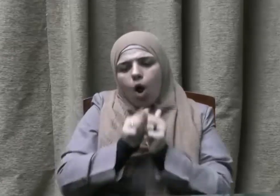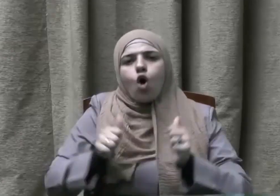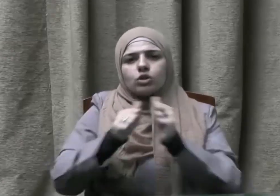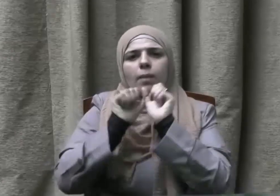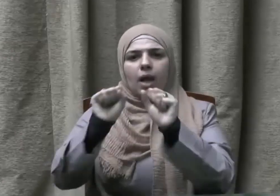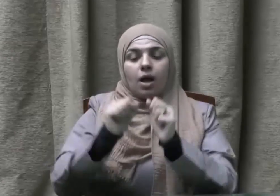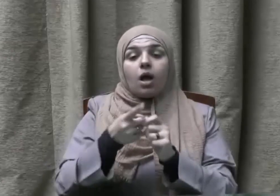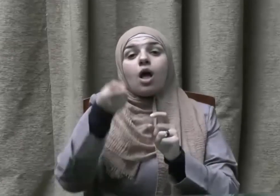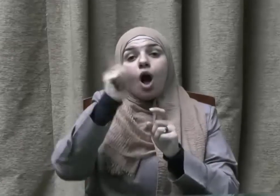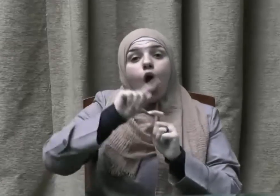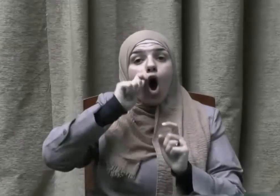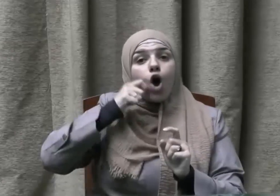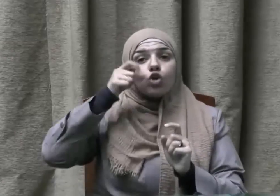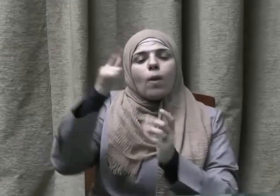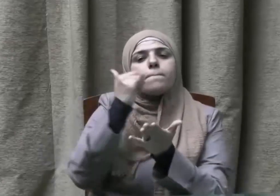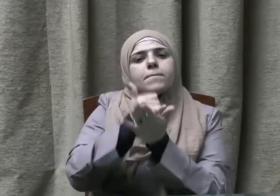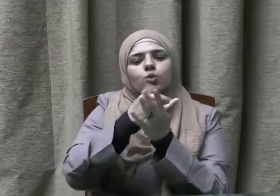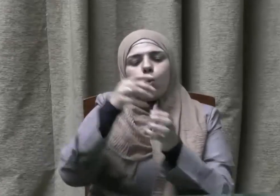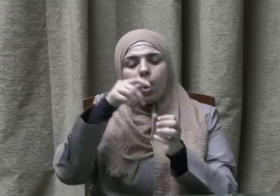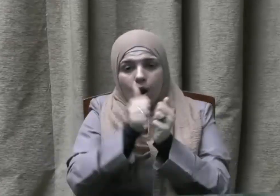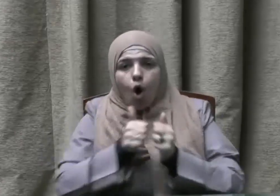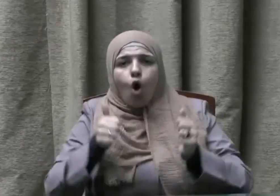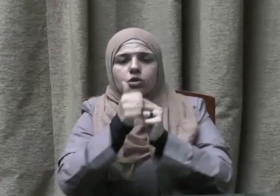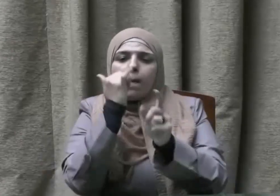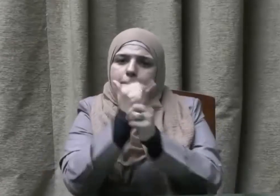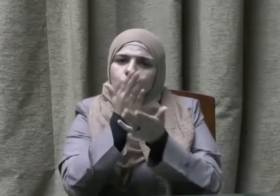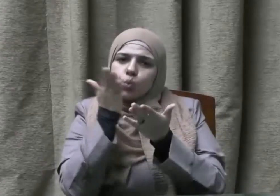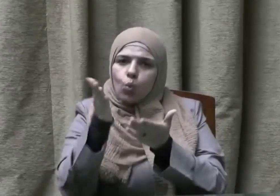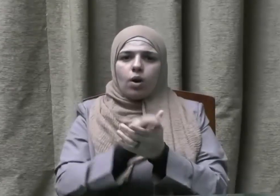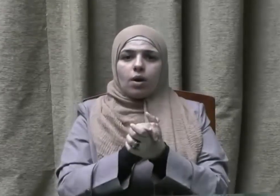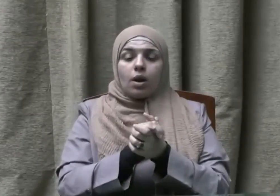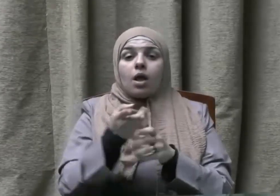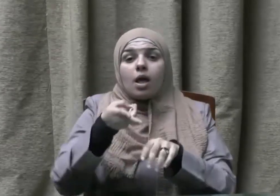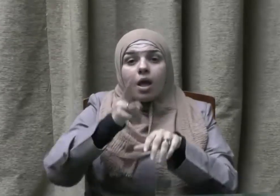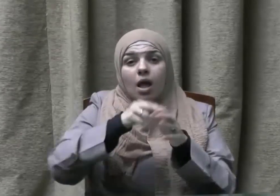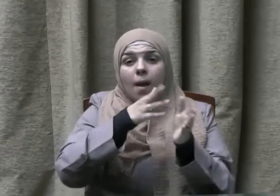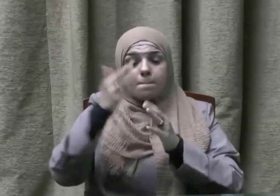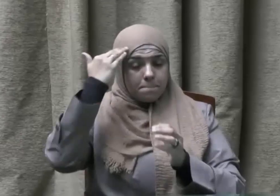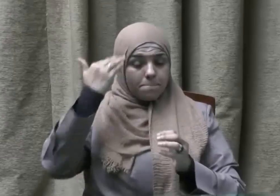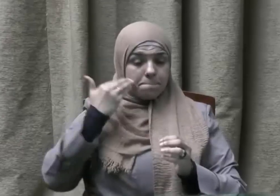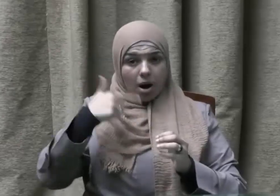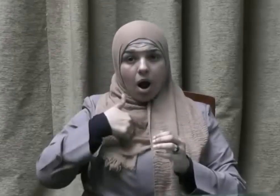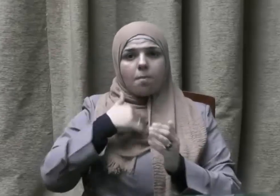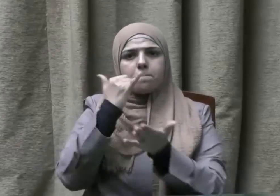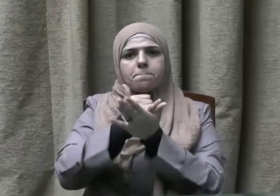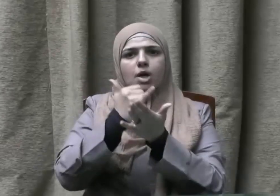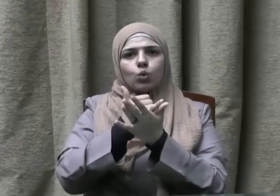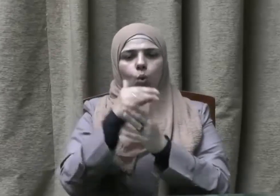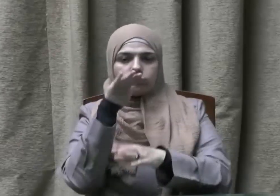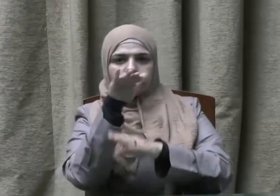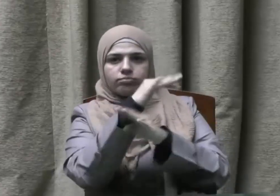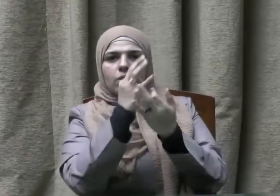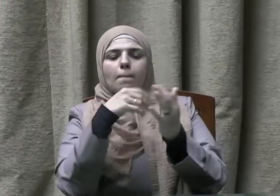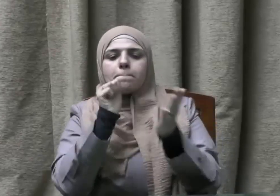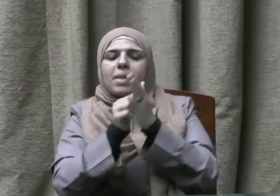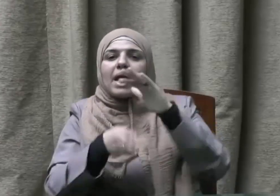كلكم راع وكلكم مسؤول عن رعيته الإمام راع ومسؤول عن رعيته